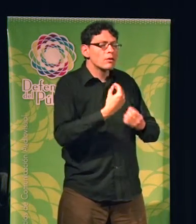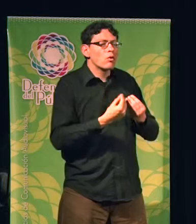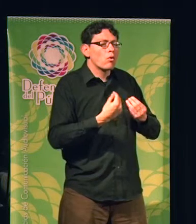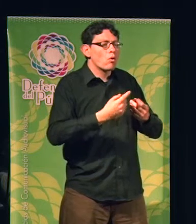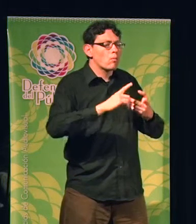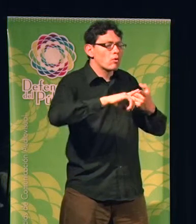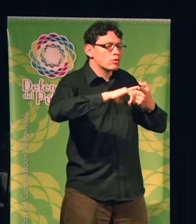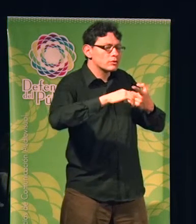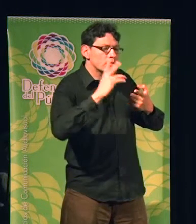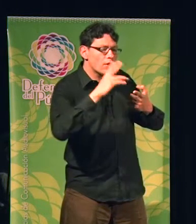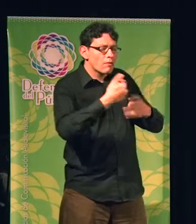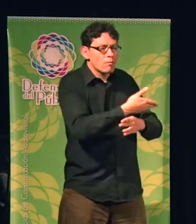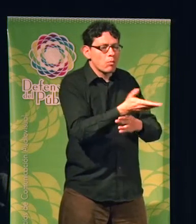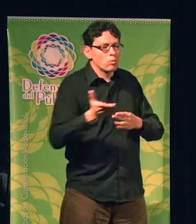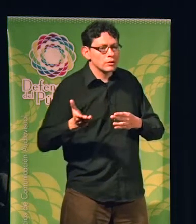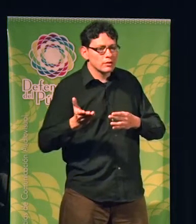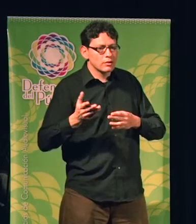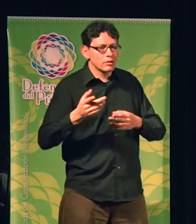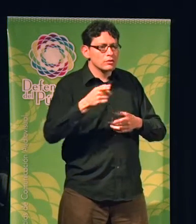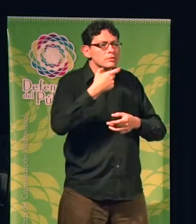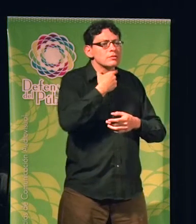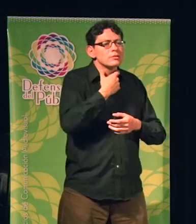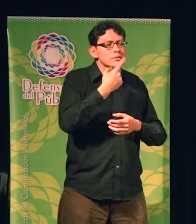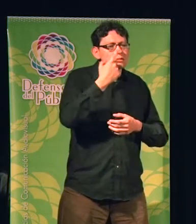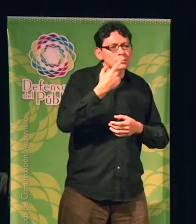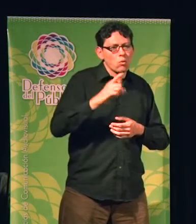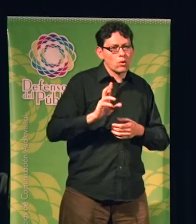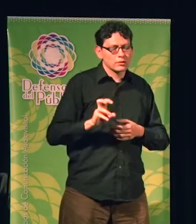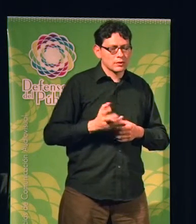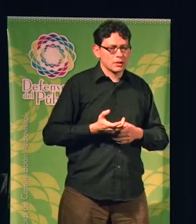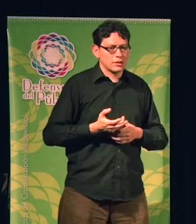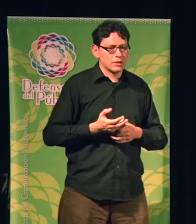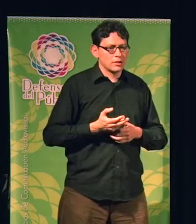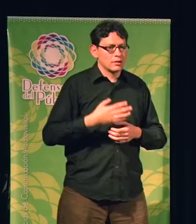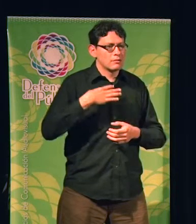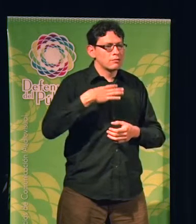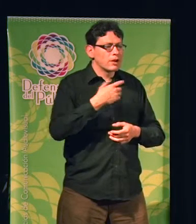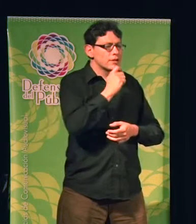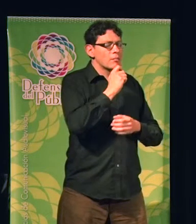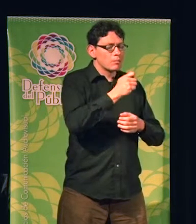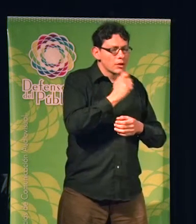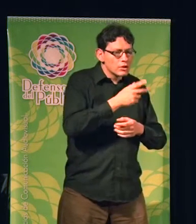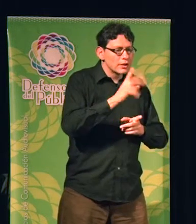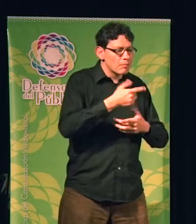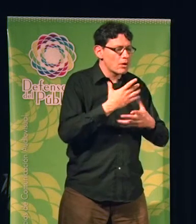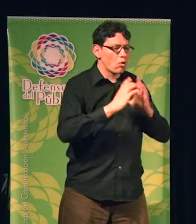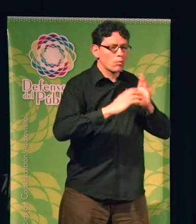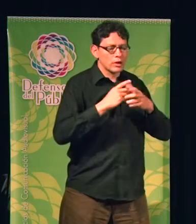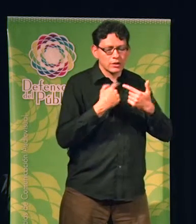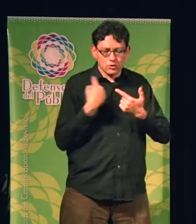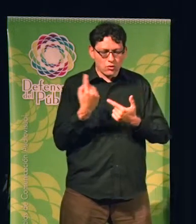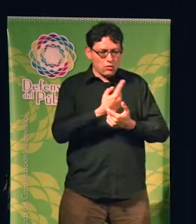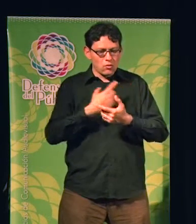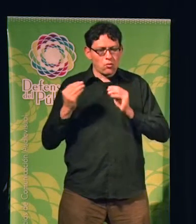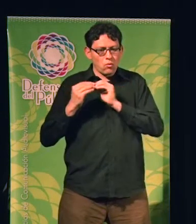con el público y tenemos también los periodistas que empezar a comunicarnos entre nosotros en la Patagonia,